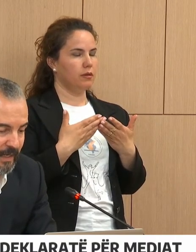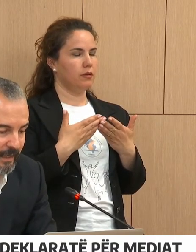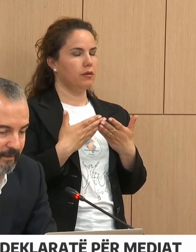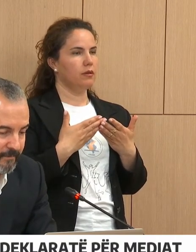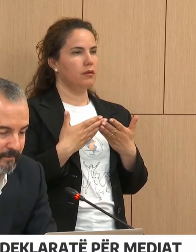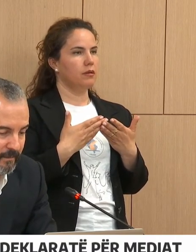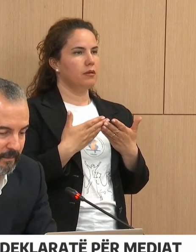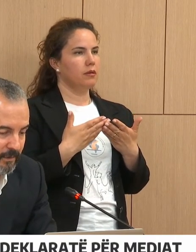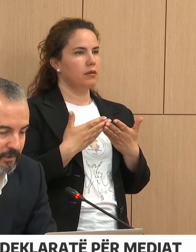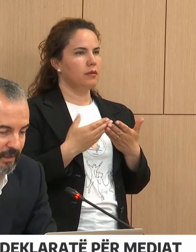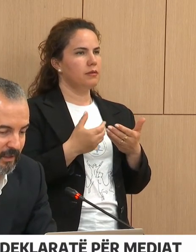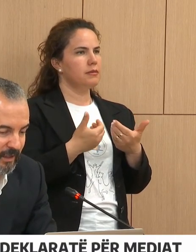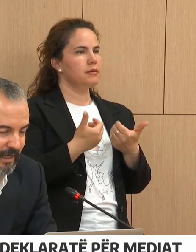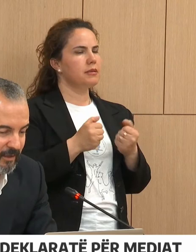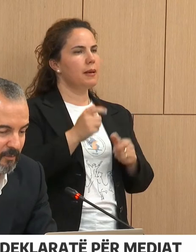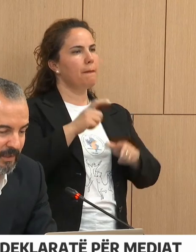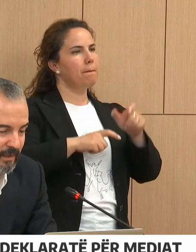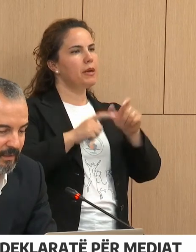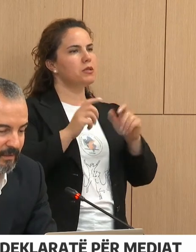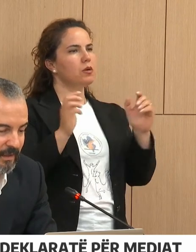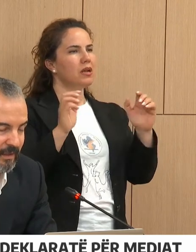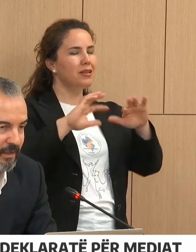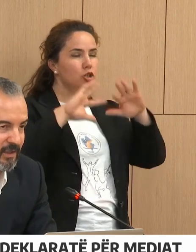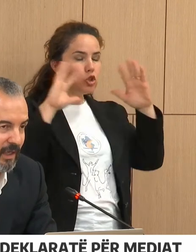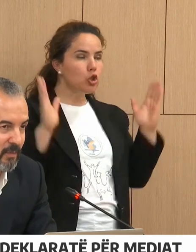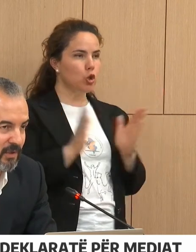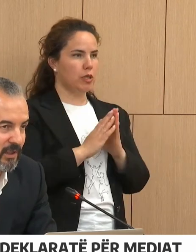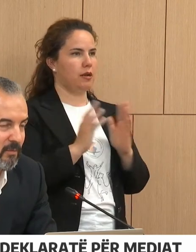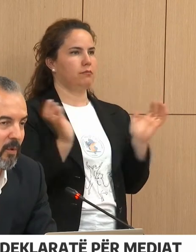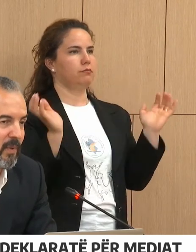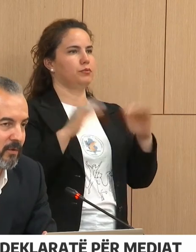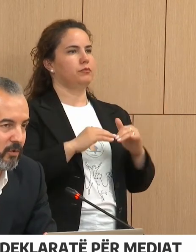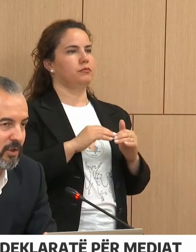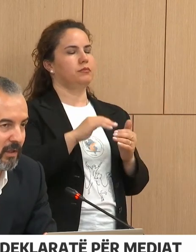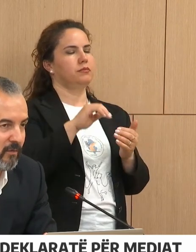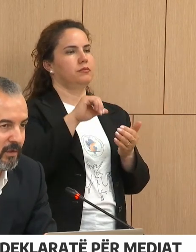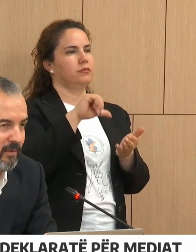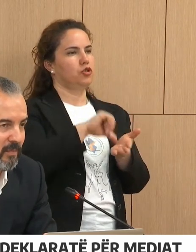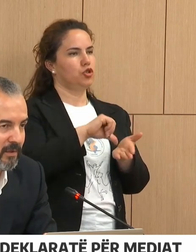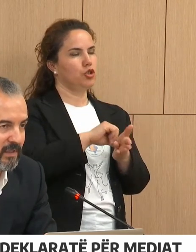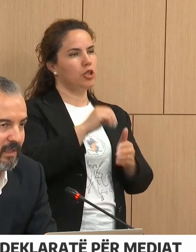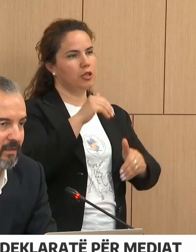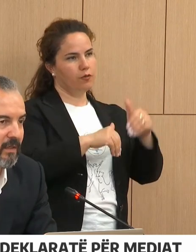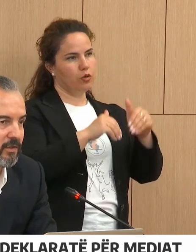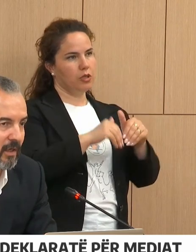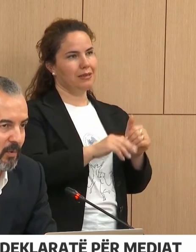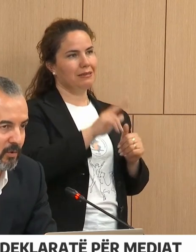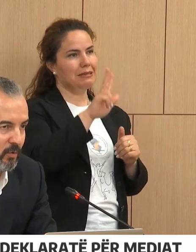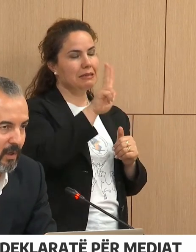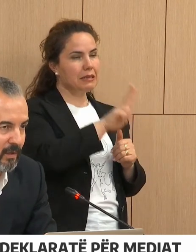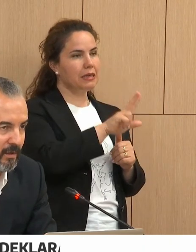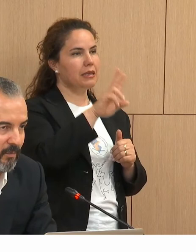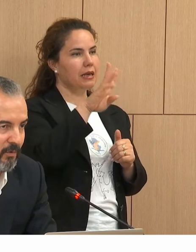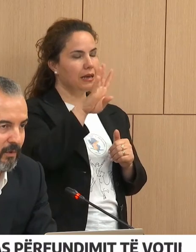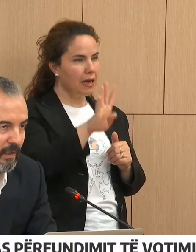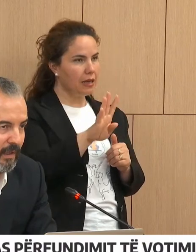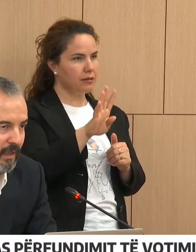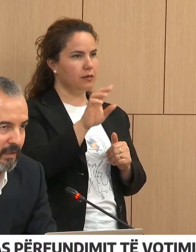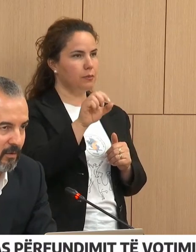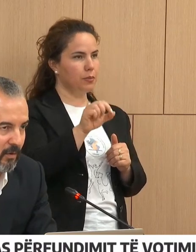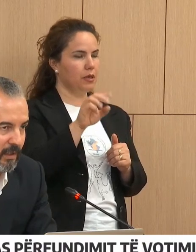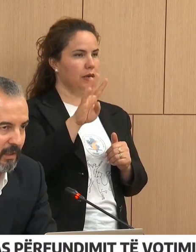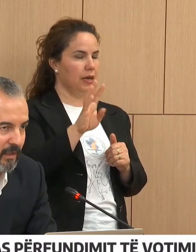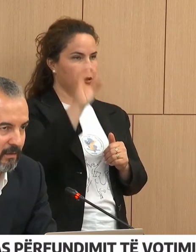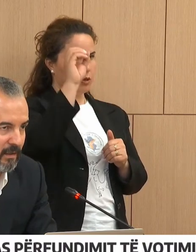Djesmarja është 34.37% po pra to të qenëra votimit për të cilat është raportuar në